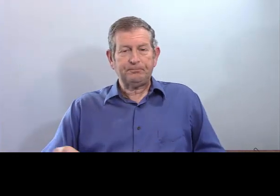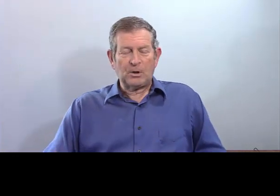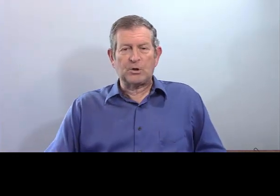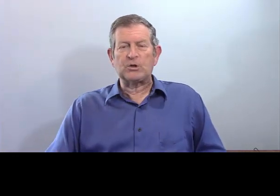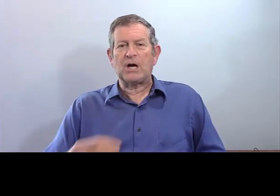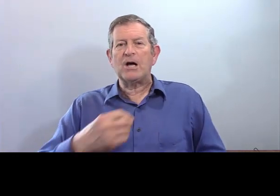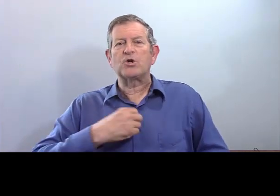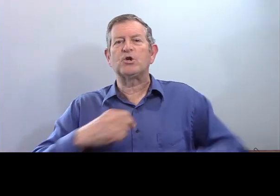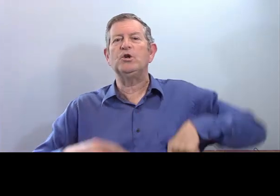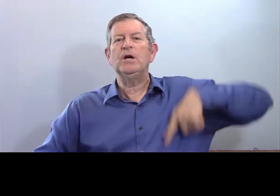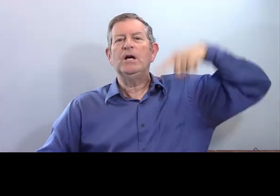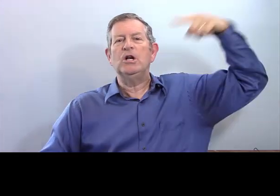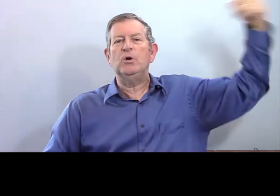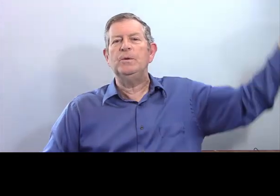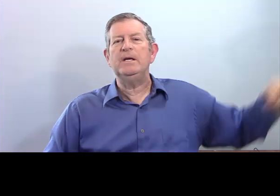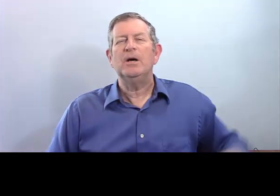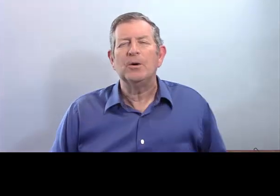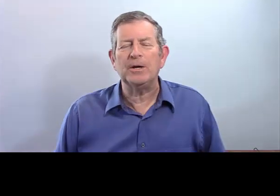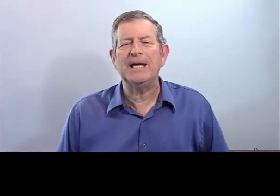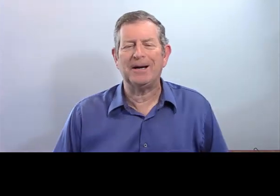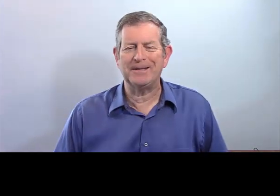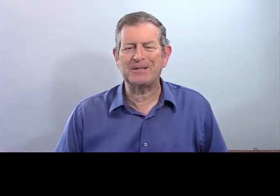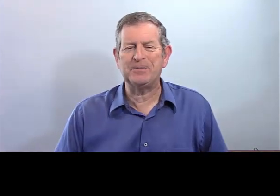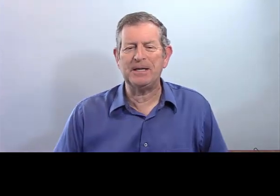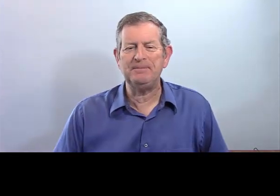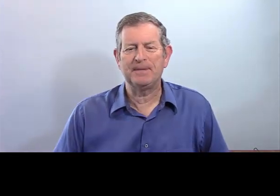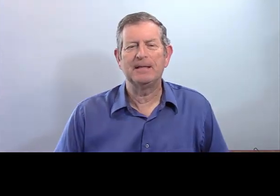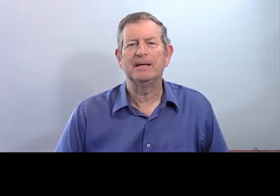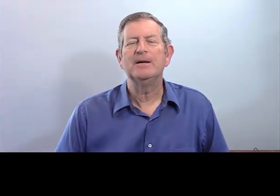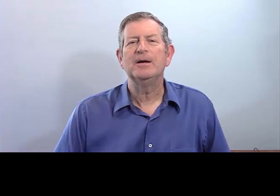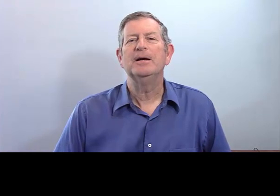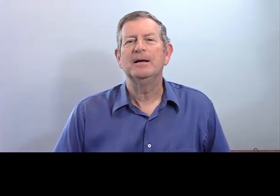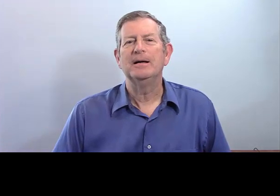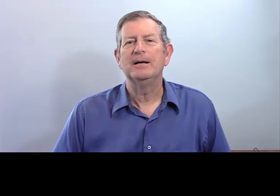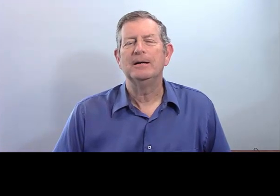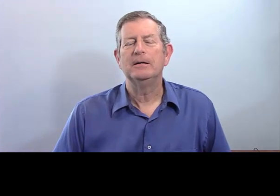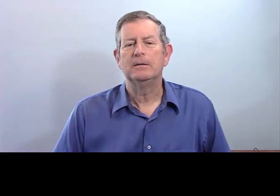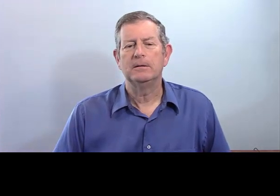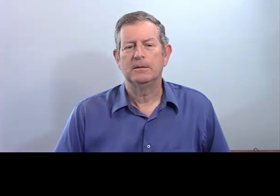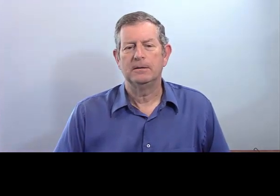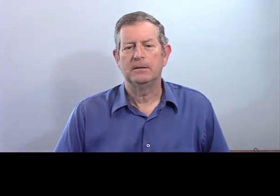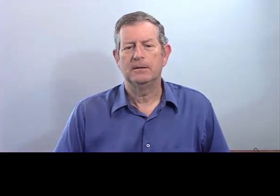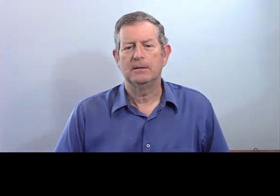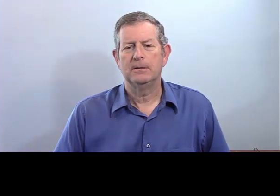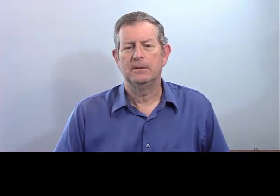ce sera, je lui regarde, n'est-ce pas ? Je le regarde.